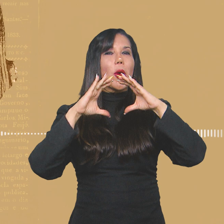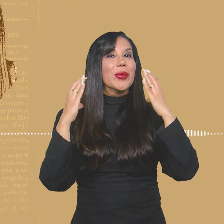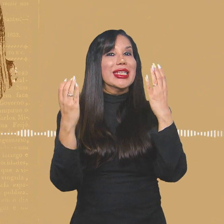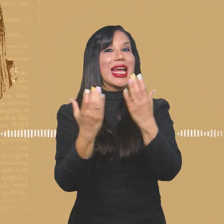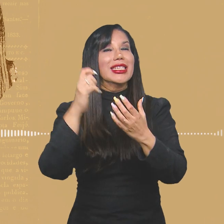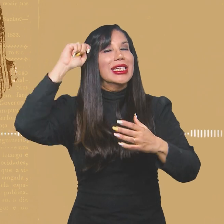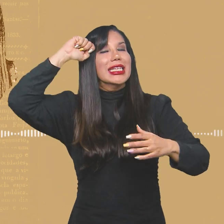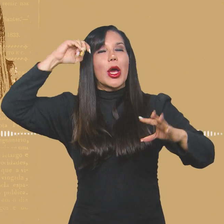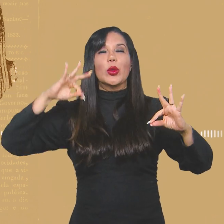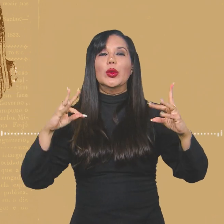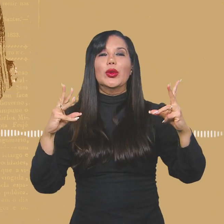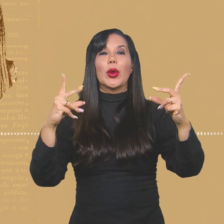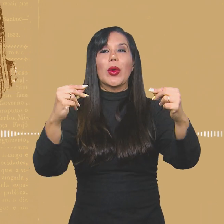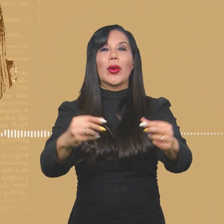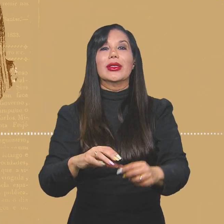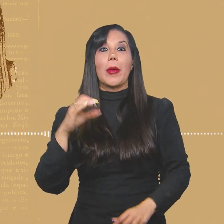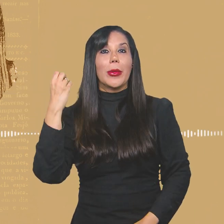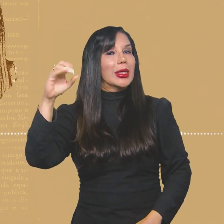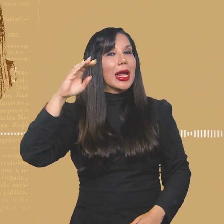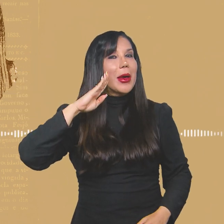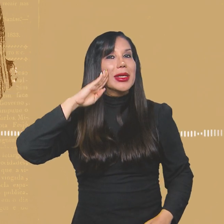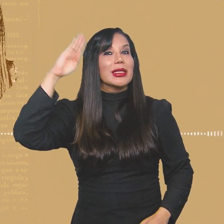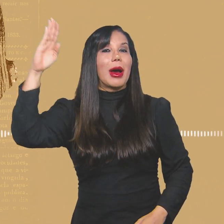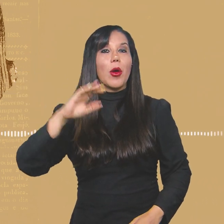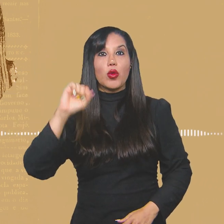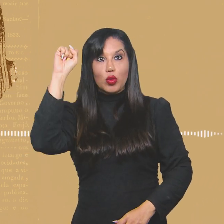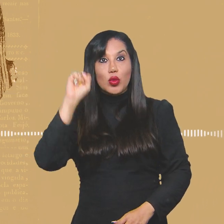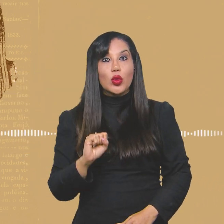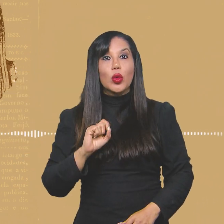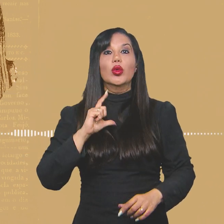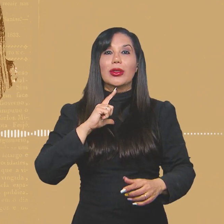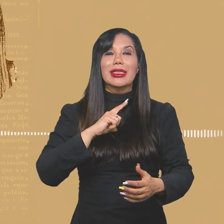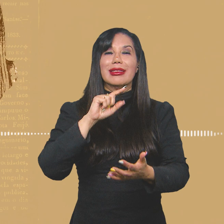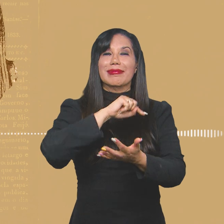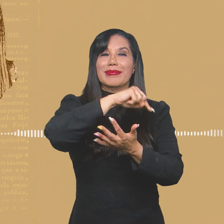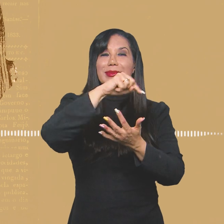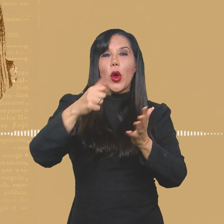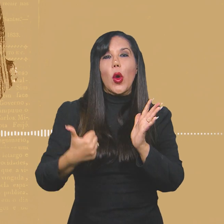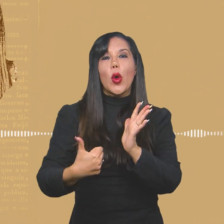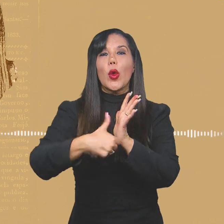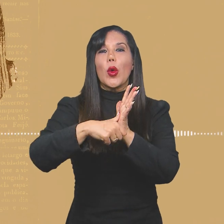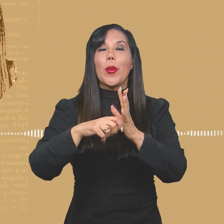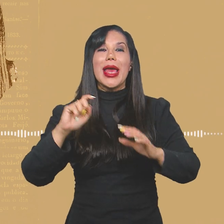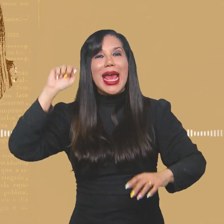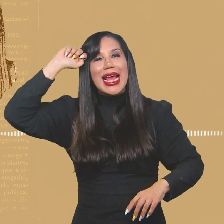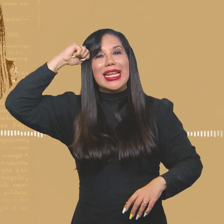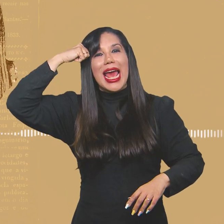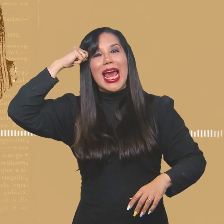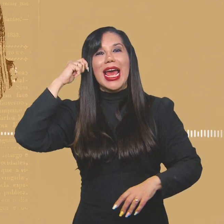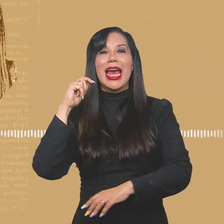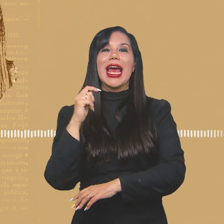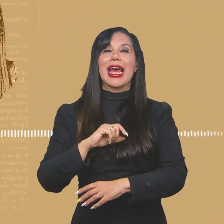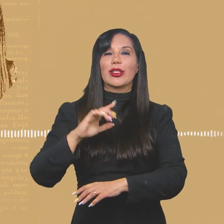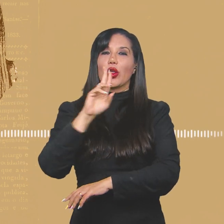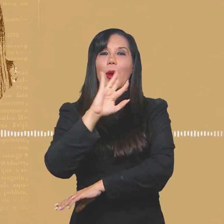negra como um todo, em Porto Alegre principalmente. Aqui no sul, tínhamos vários clubes negros. O Floresta Aurora,